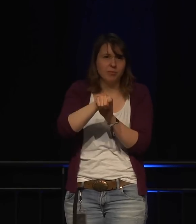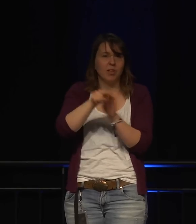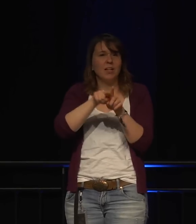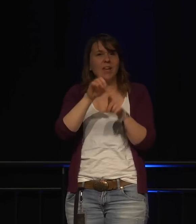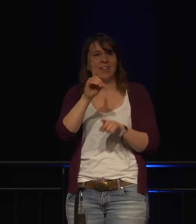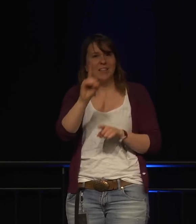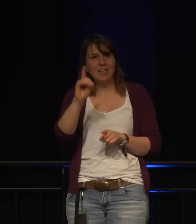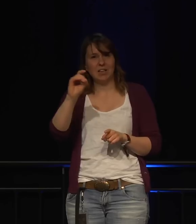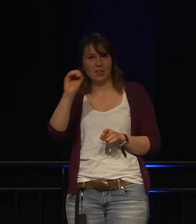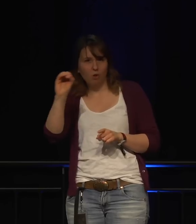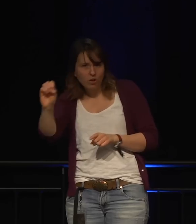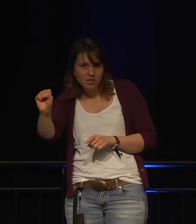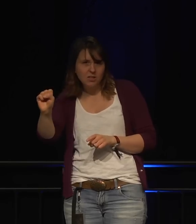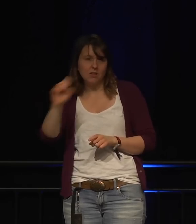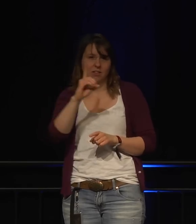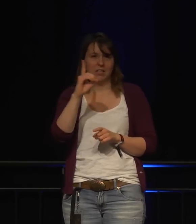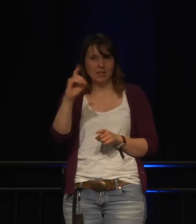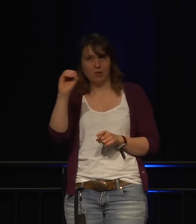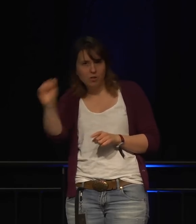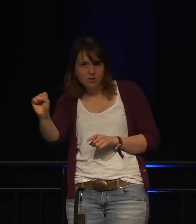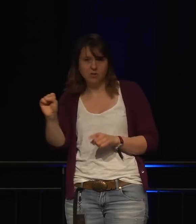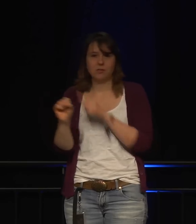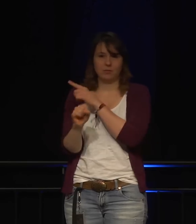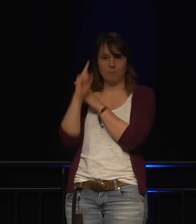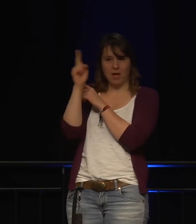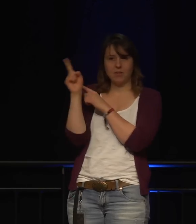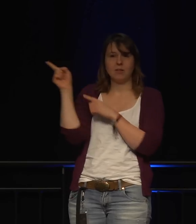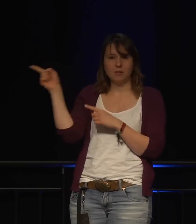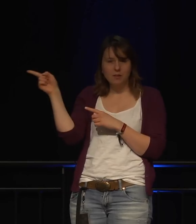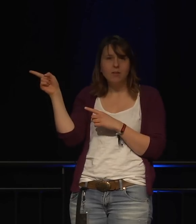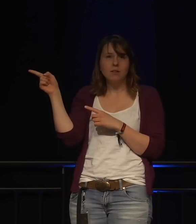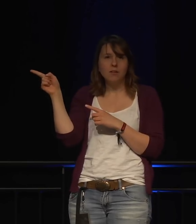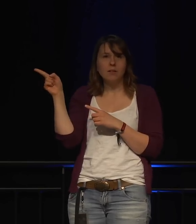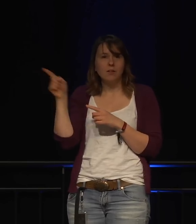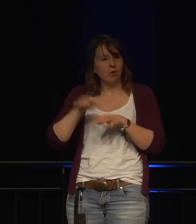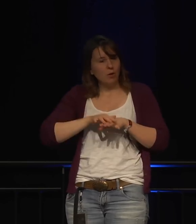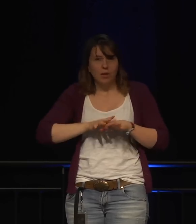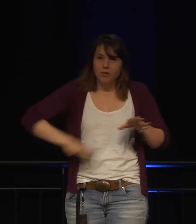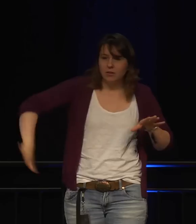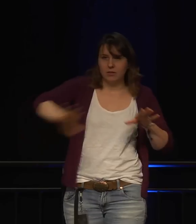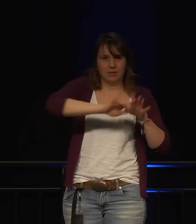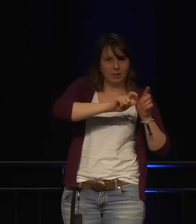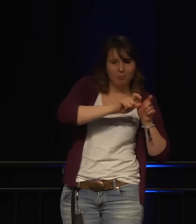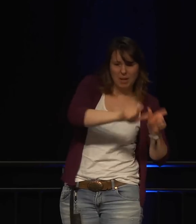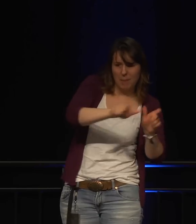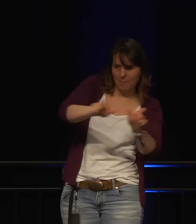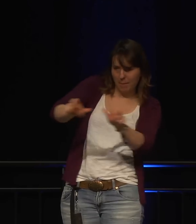also verteilte Service-Attacken, Distributed General of Service-Attacken.